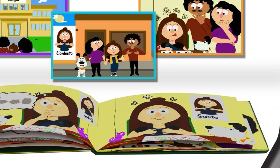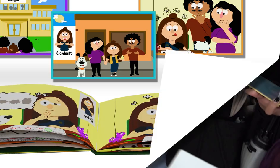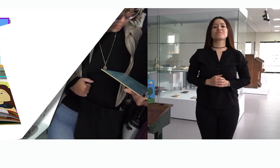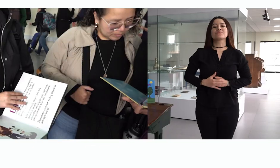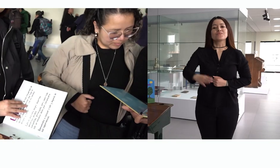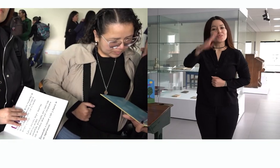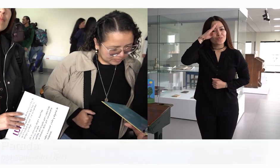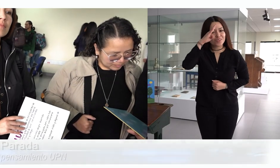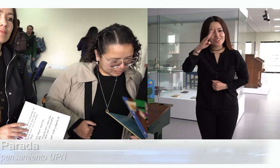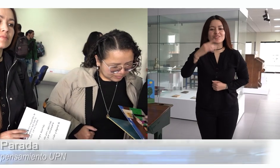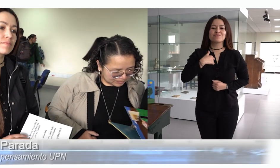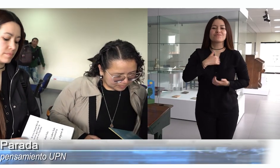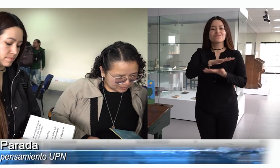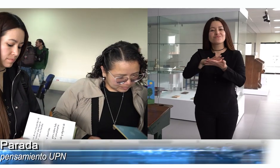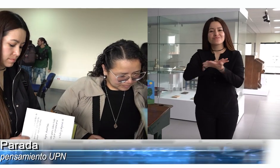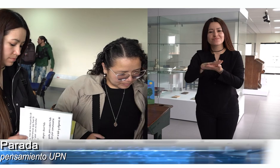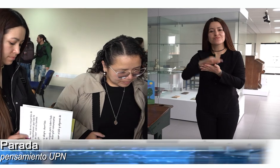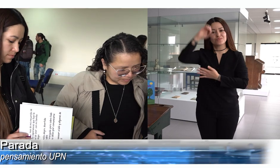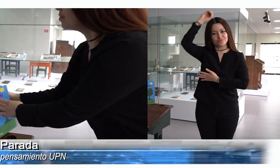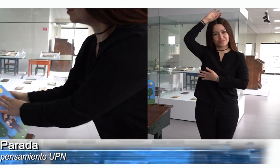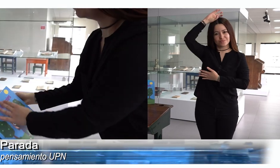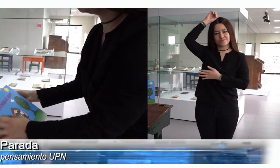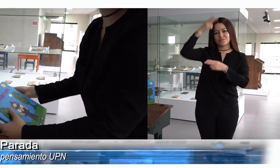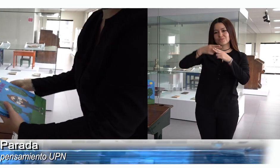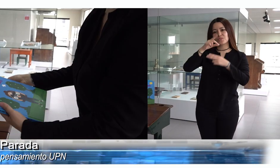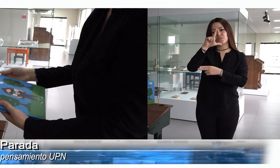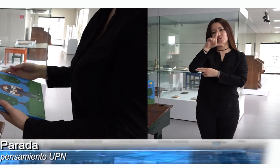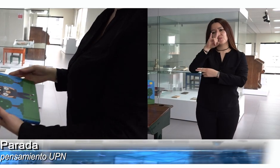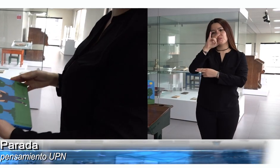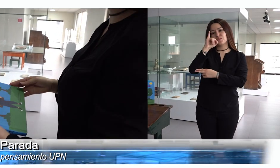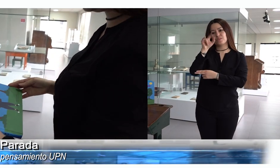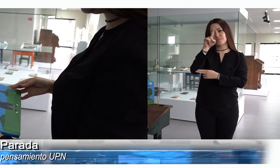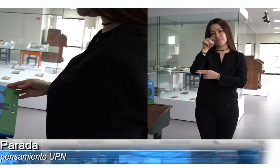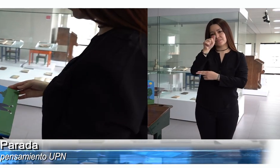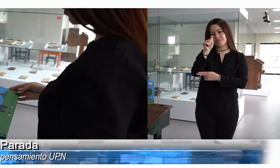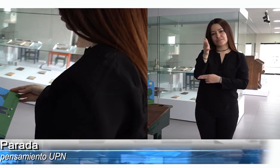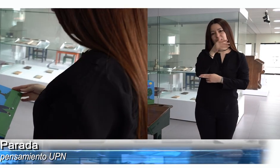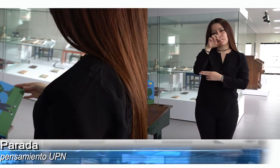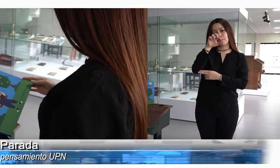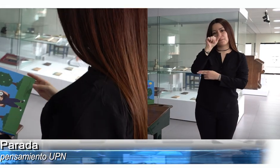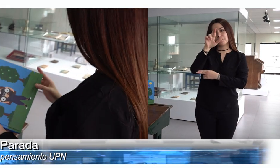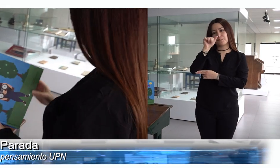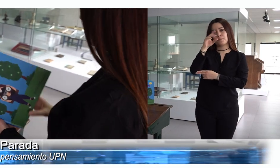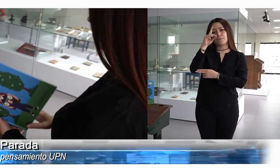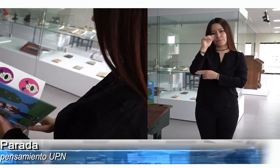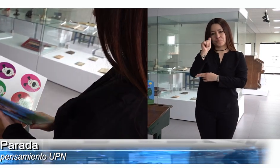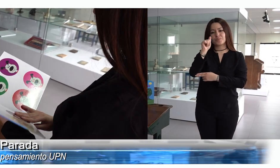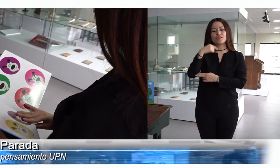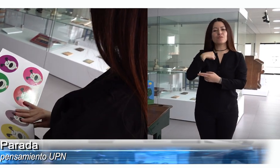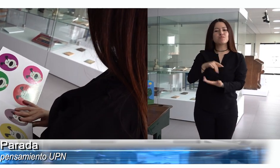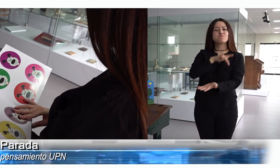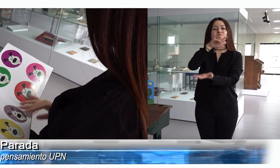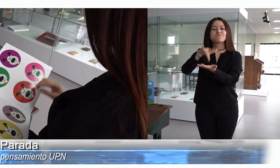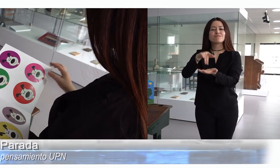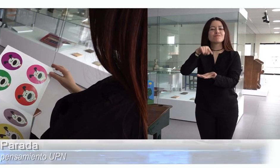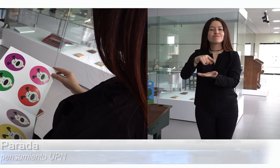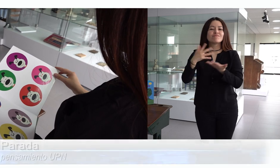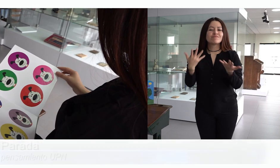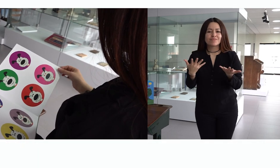Hola, esta es mi seña, mi nombre es Luisa Parada, me encuentro en la Universidad Pedagógica en el evento de lanzamiento